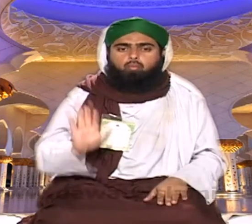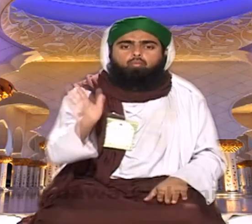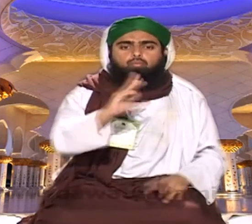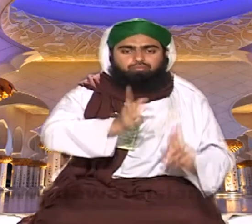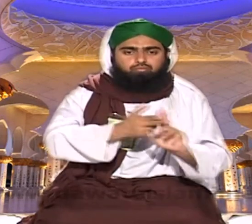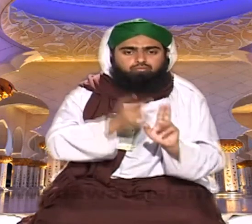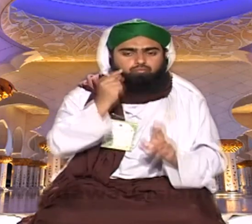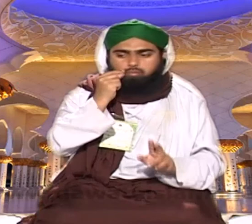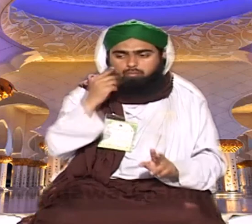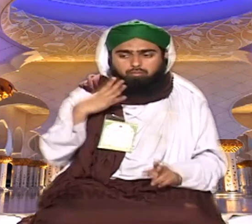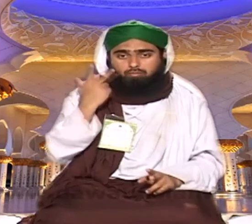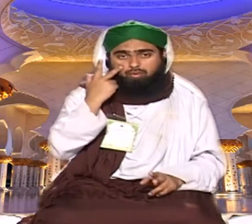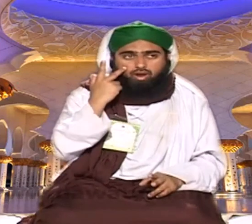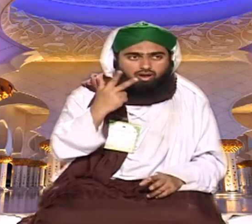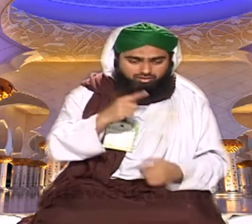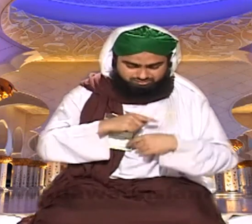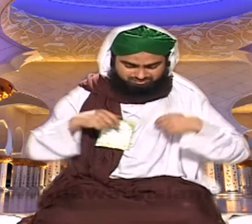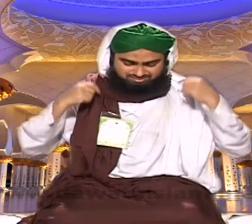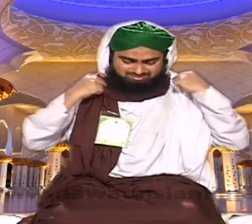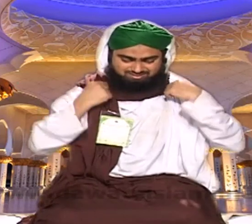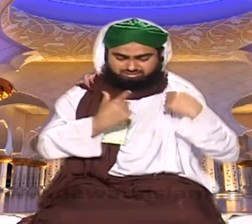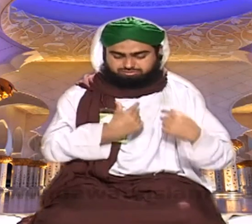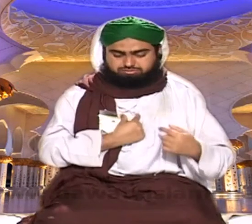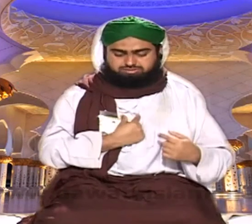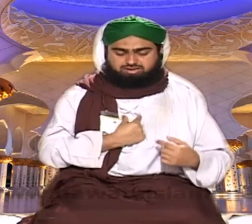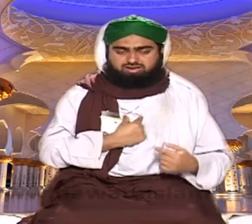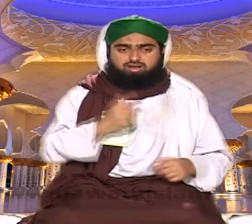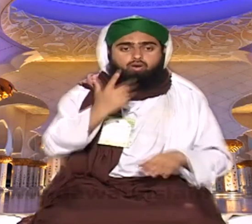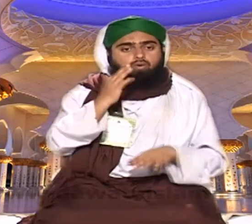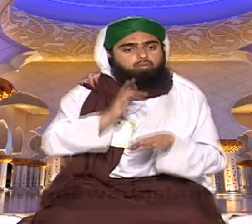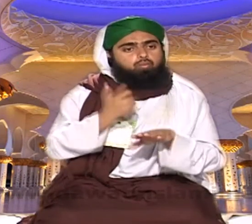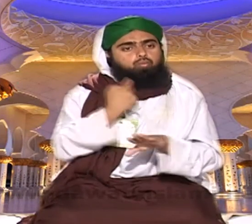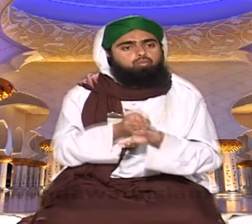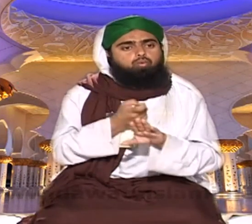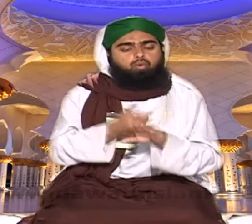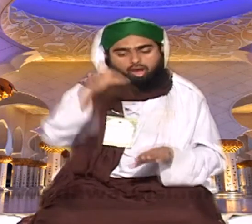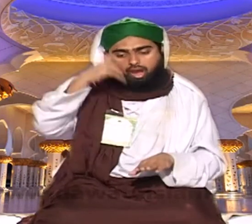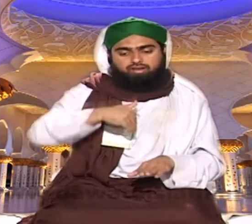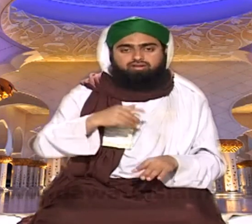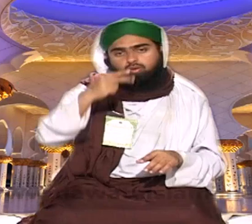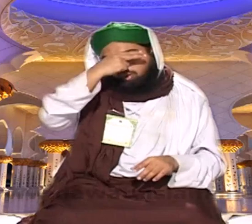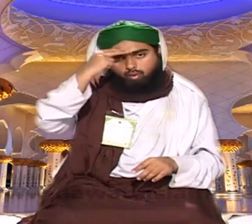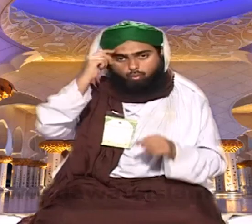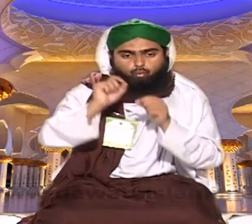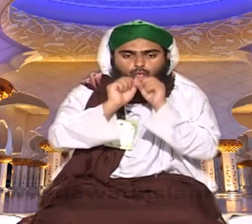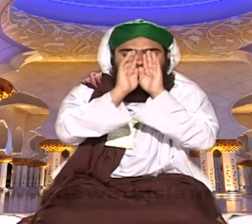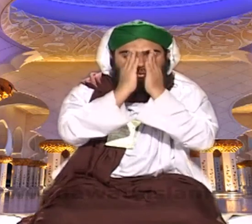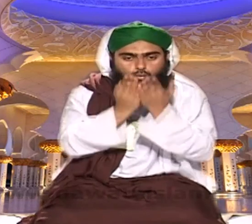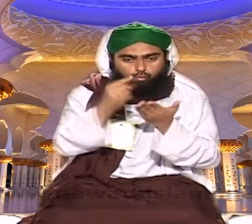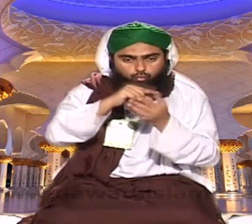ہمیں پکڑتا رہتا ہوں تاویز لٹک رہا ہے لوکیٹ میں اور اس پر کیسا آئیت القرصی نکھی بھی وہ فخر لکیتا ہے آئیت القرصی نکھی بھی ایسا ہی